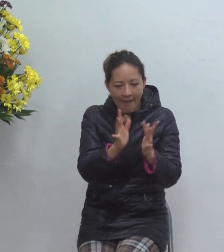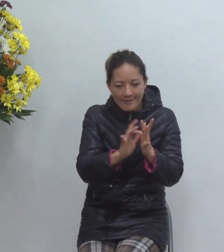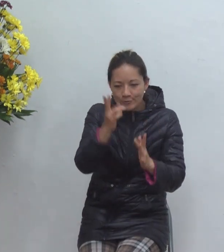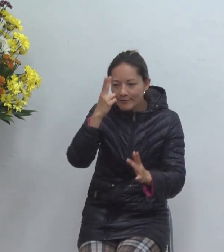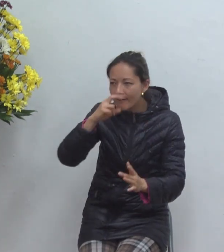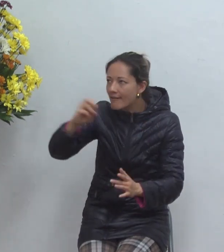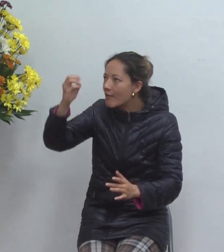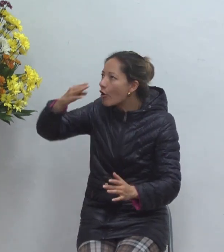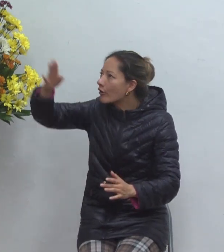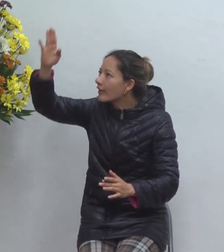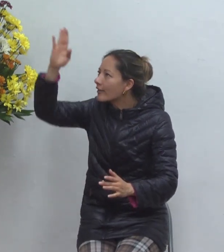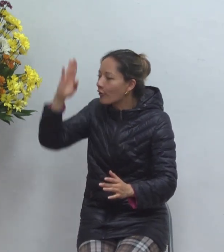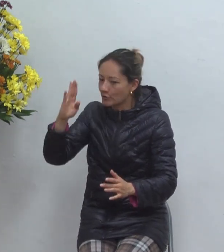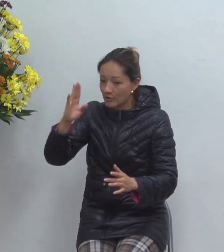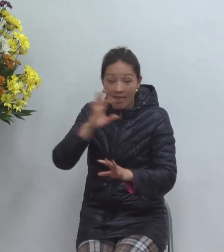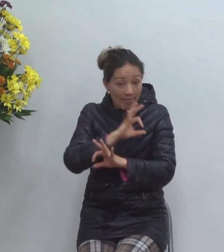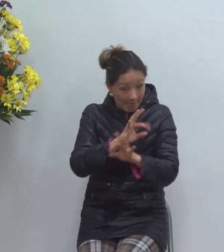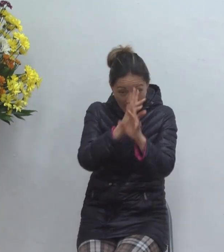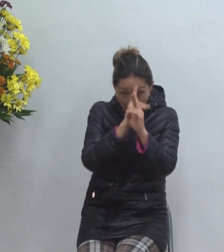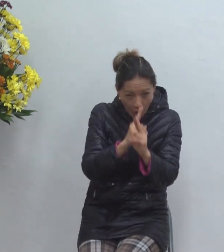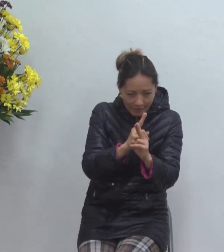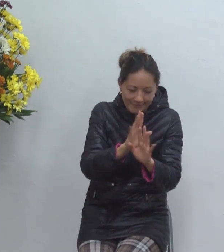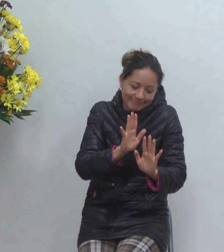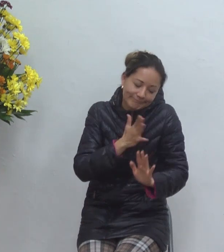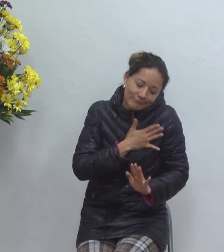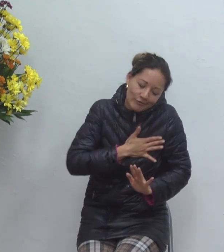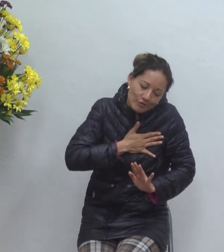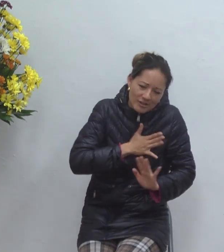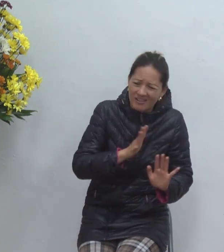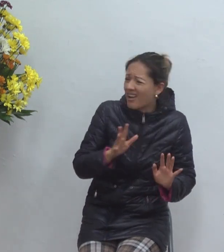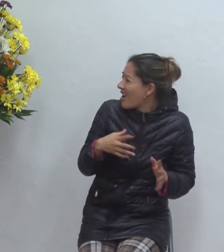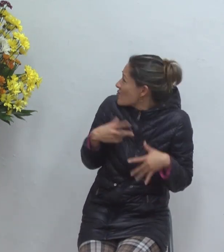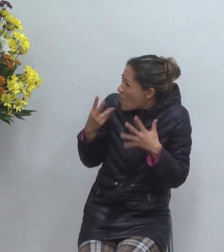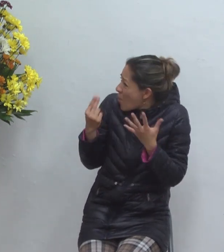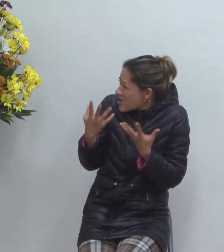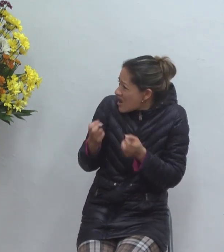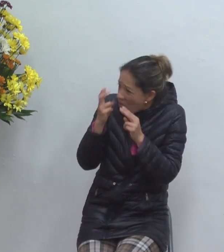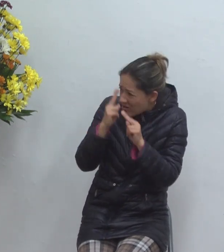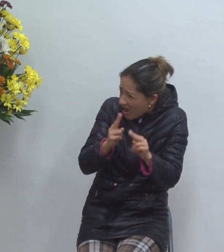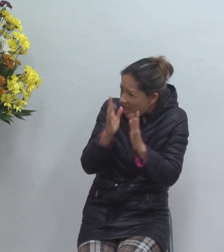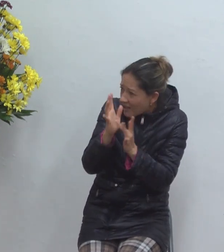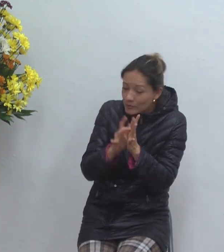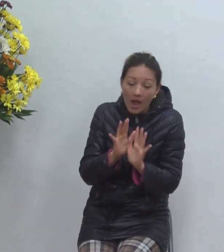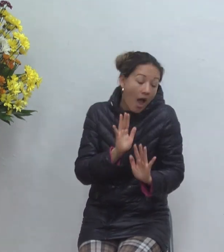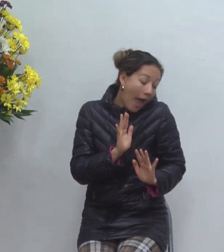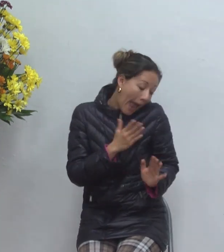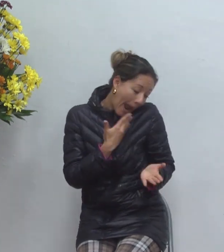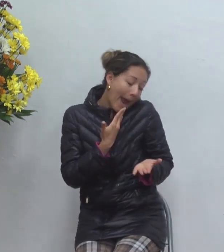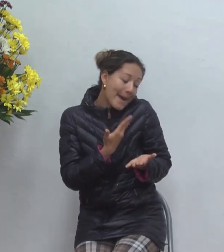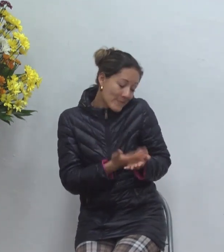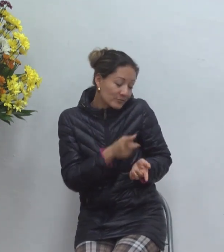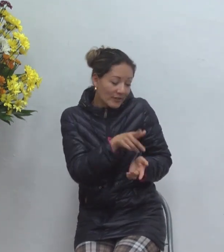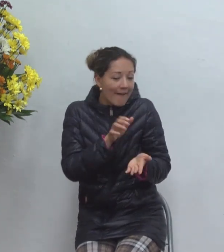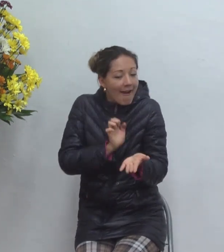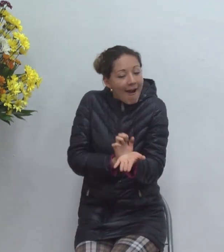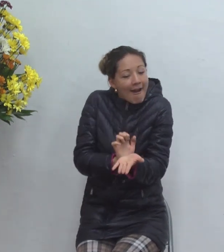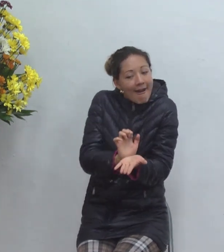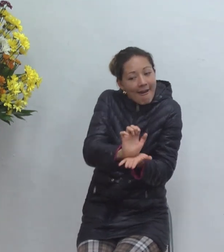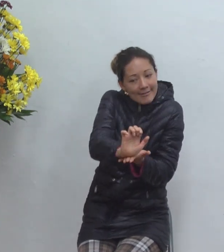no hay nada que hacer pero es que yo no quiero honrar al hijo bueno entonces usted está despreciando el amor de